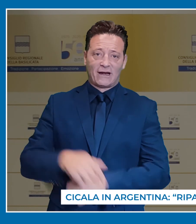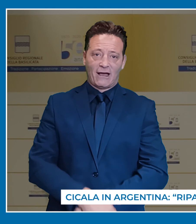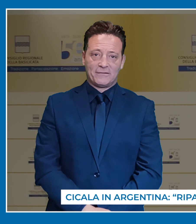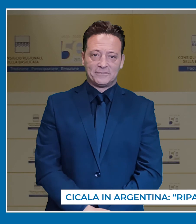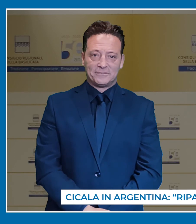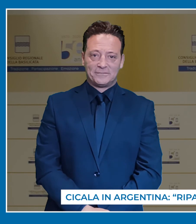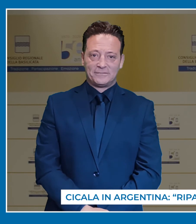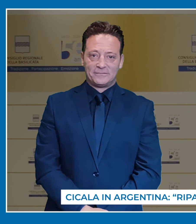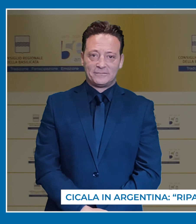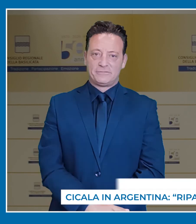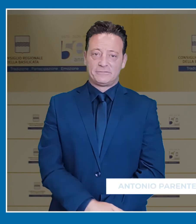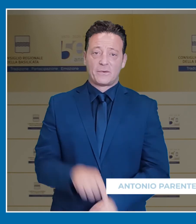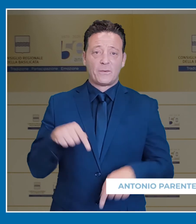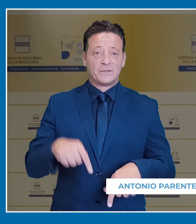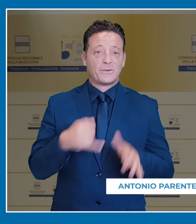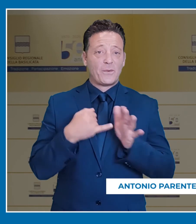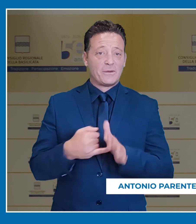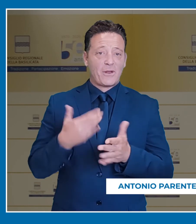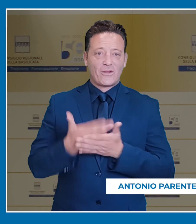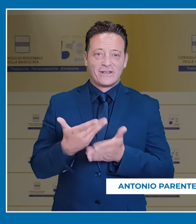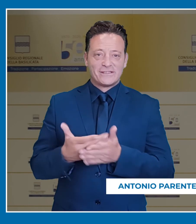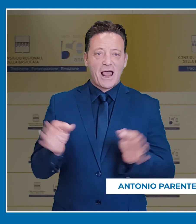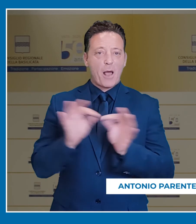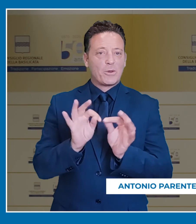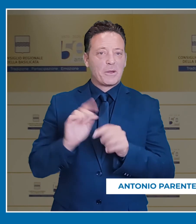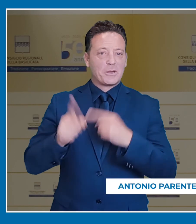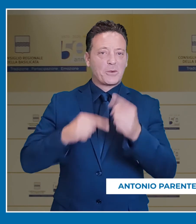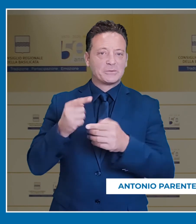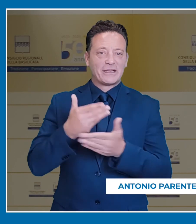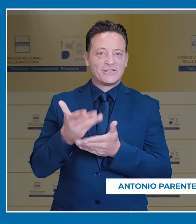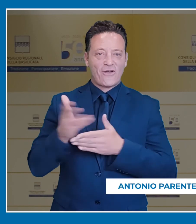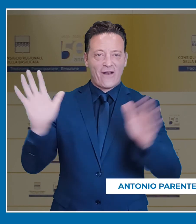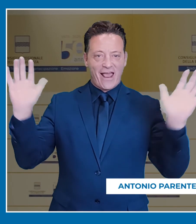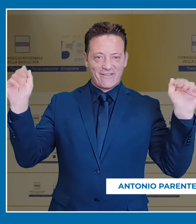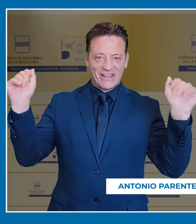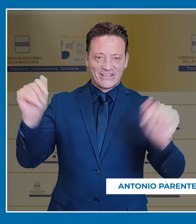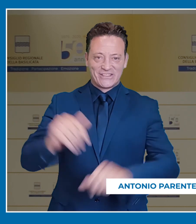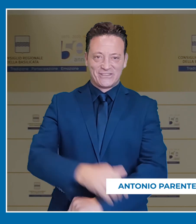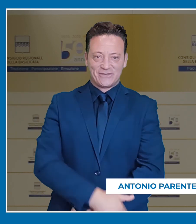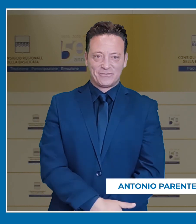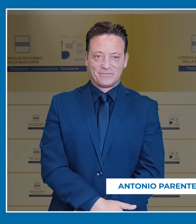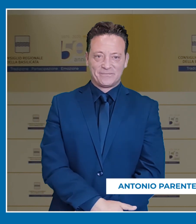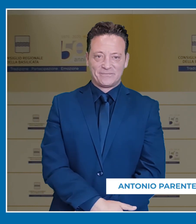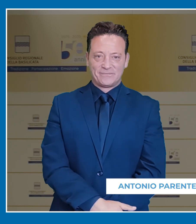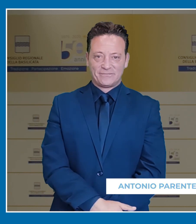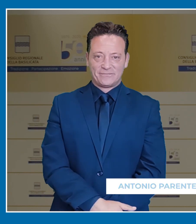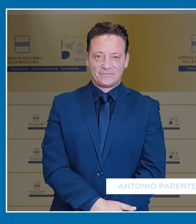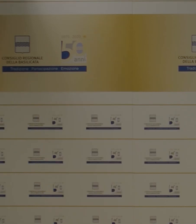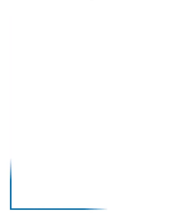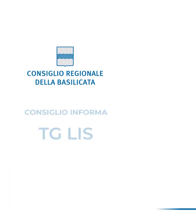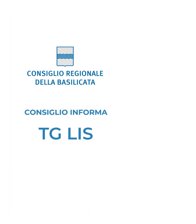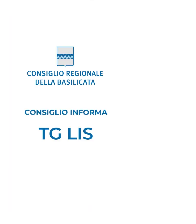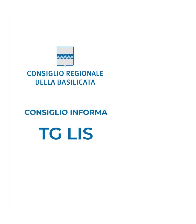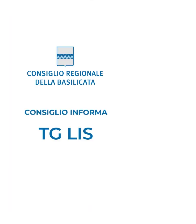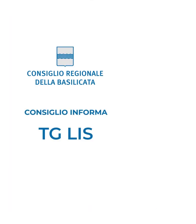sul territorio argentino. È tutto, grazie per l'attenzione prestata. L'appuntamento è per la prossima edizione.